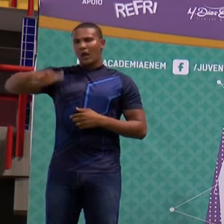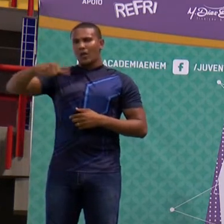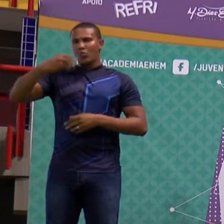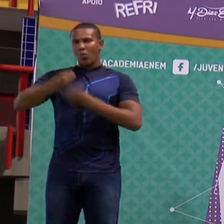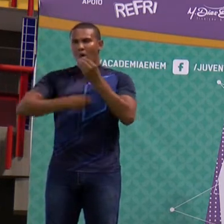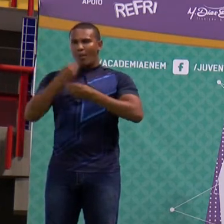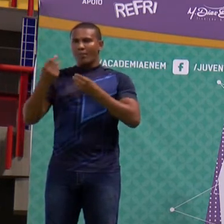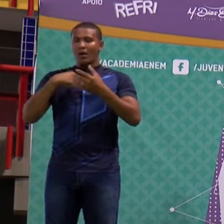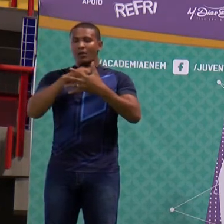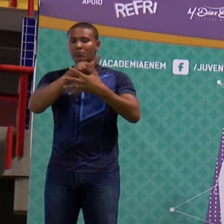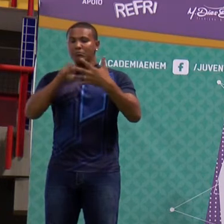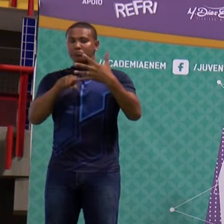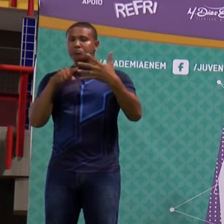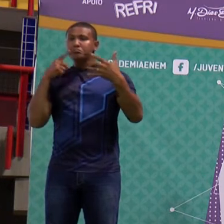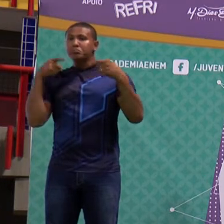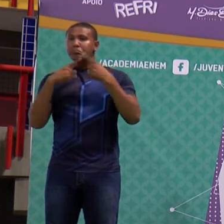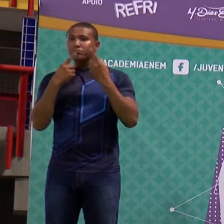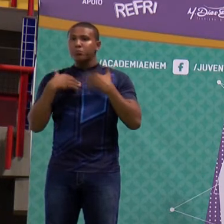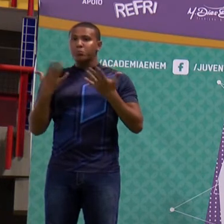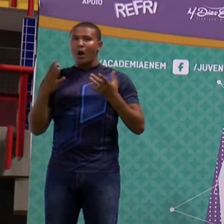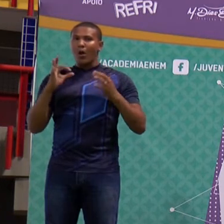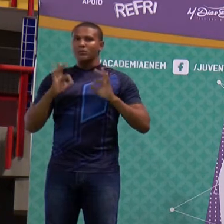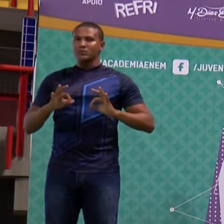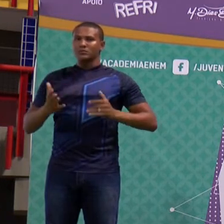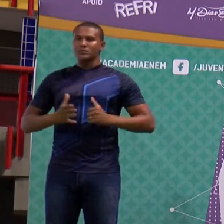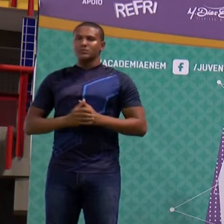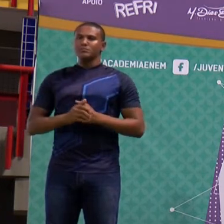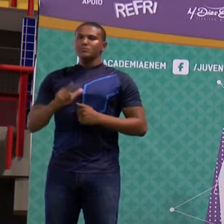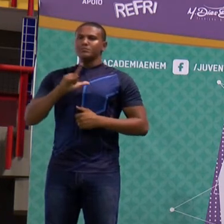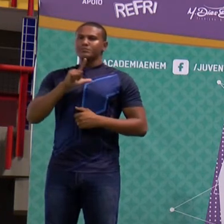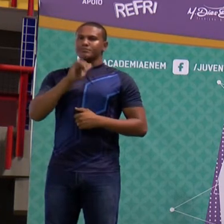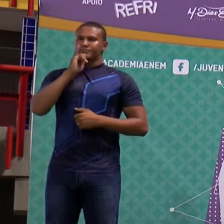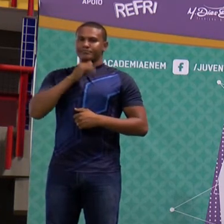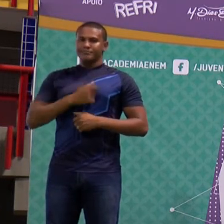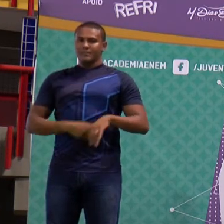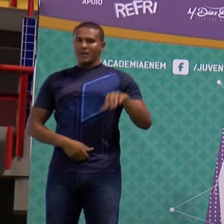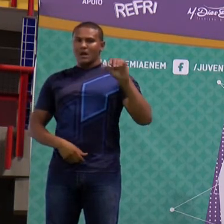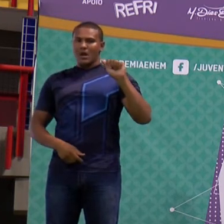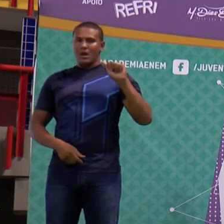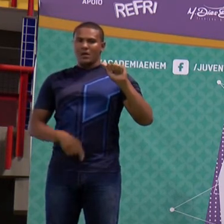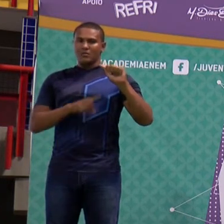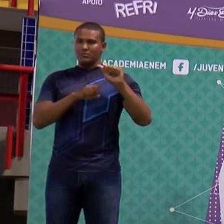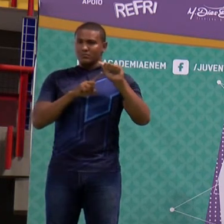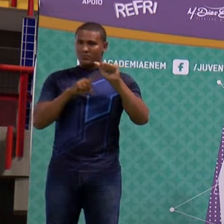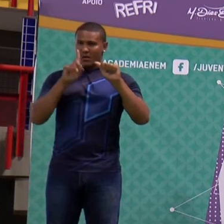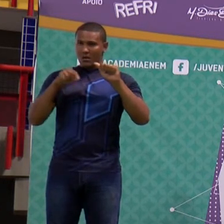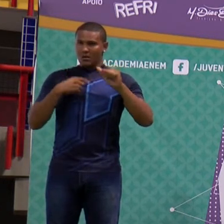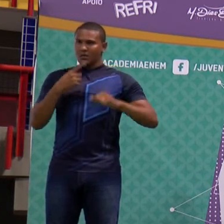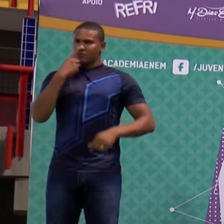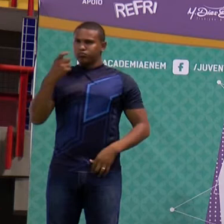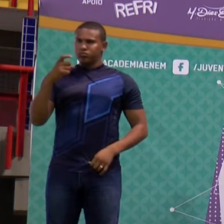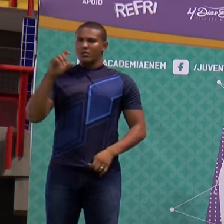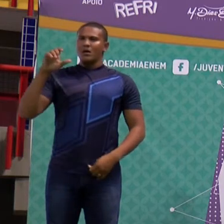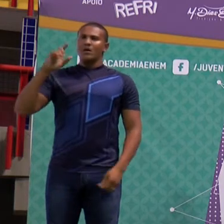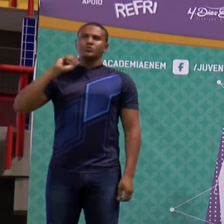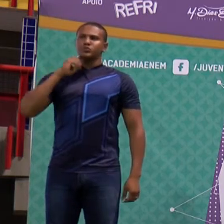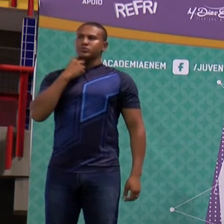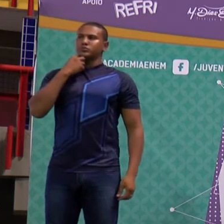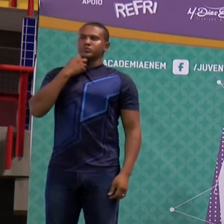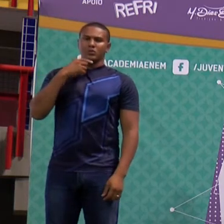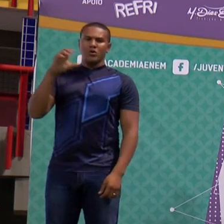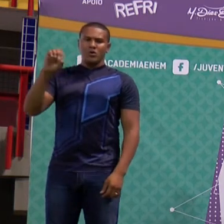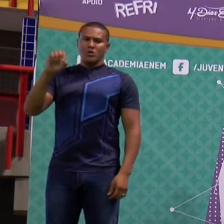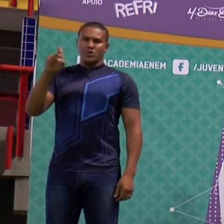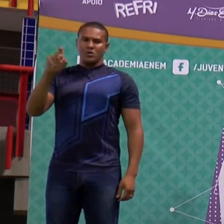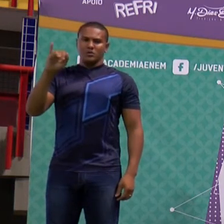a opção correta. Questão 1. O poluente óxido nitroso liberado na